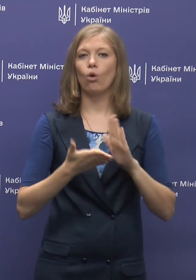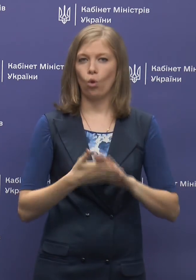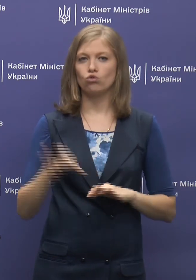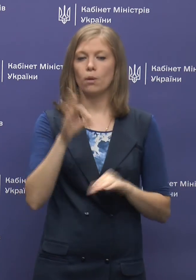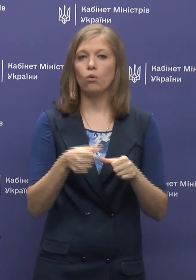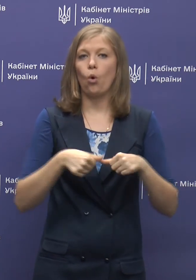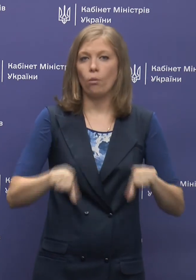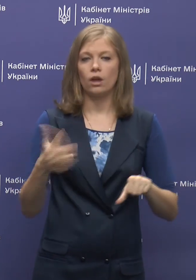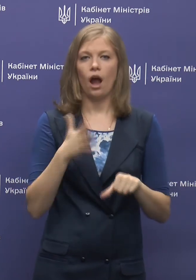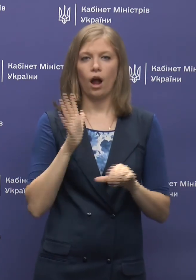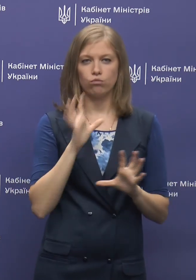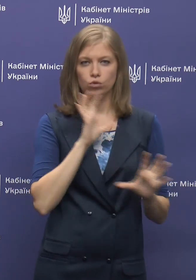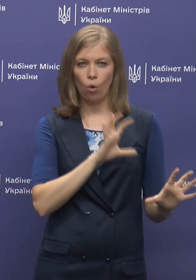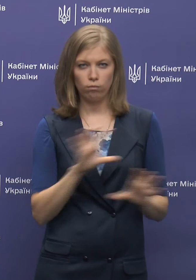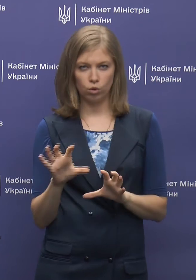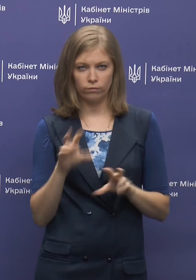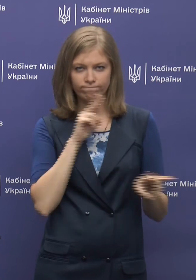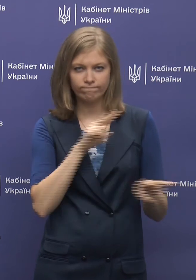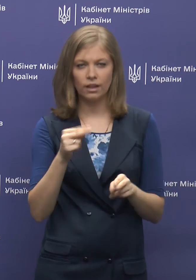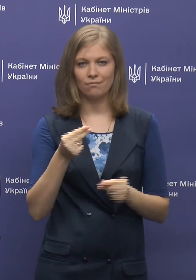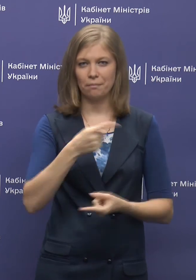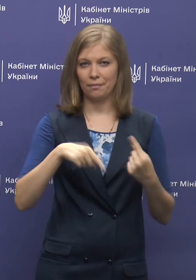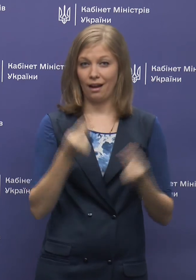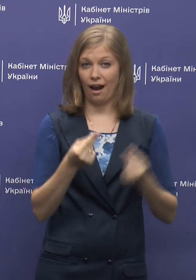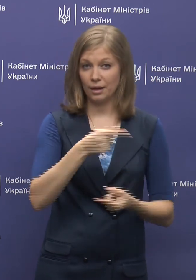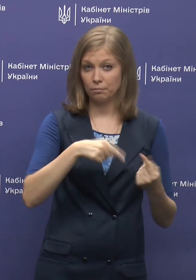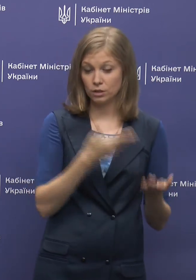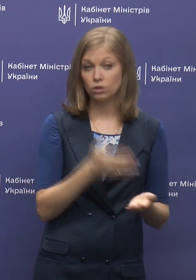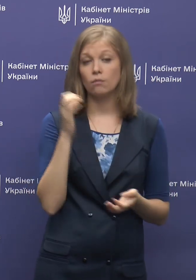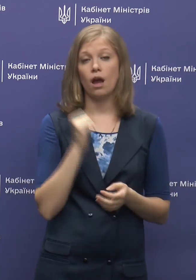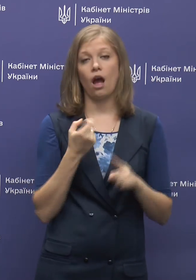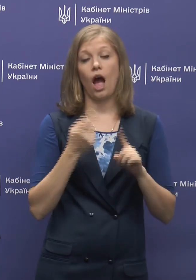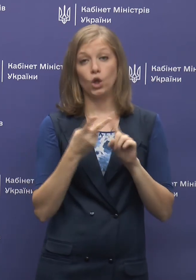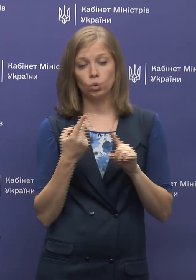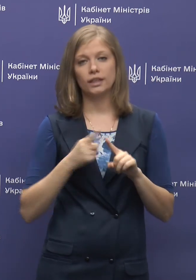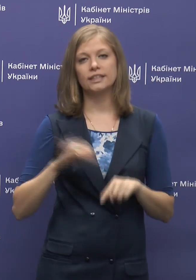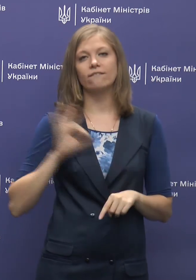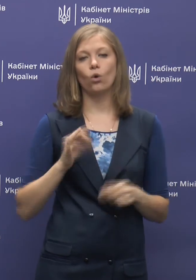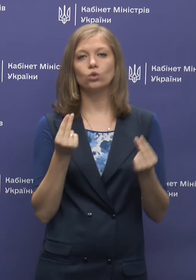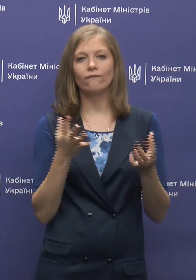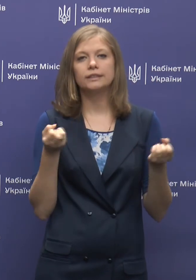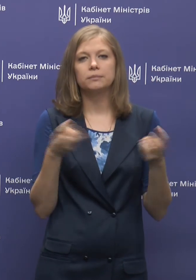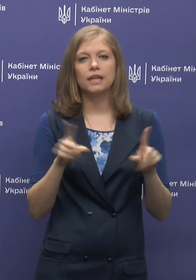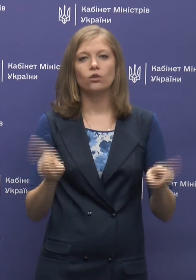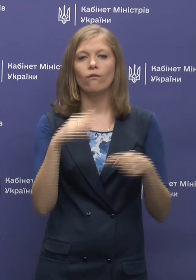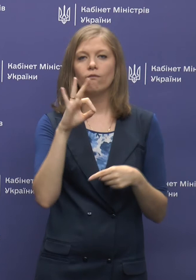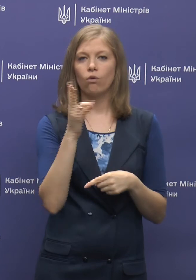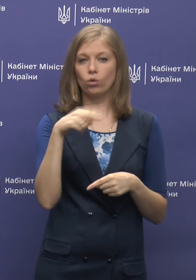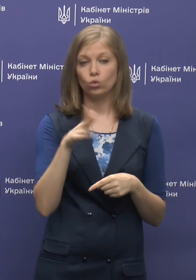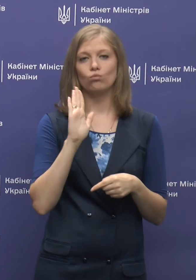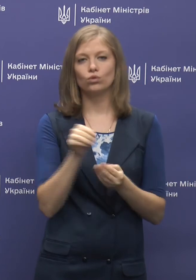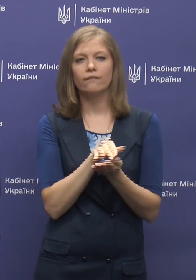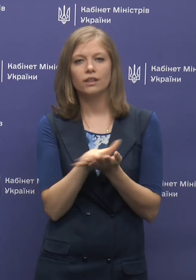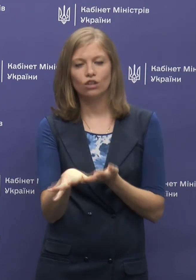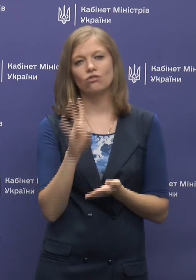про комісію, яка буде опікуватися гральним бізнесом, а другий момент – це власне використання коштів у спеціально створеному фонді, які будуть